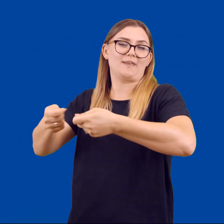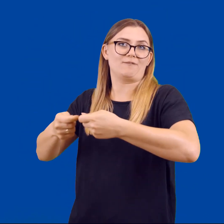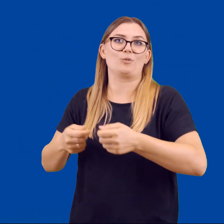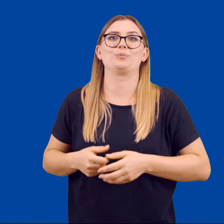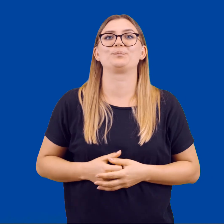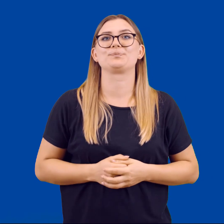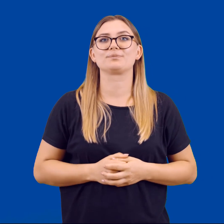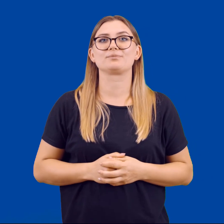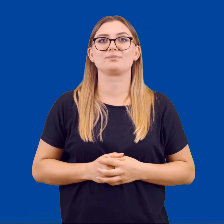Zdjęcia Zdjęcia Zdjęcia